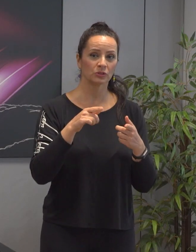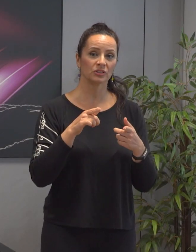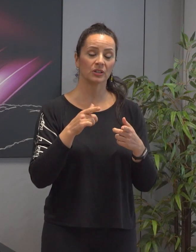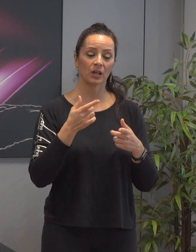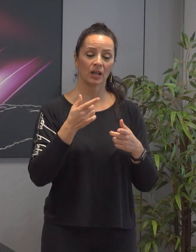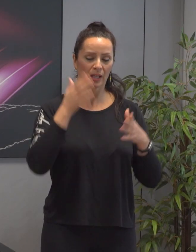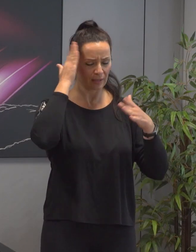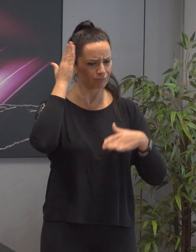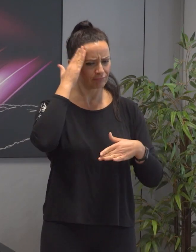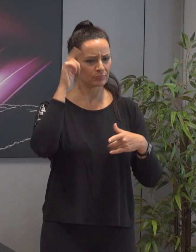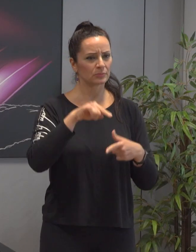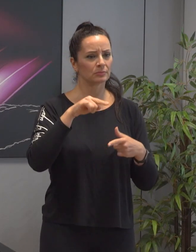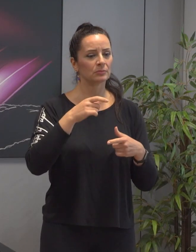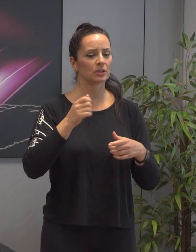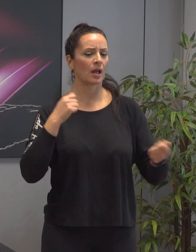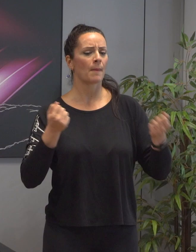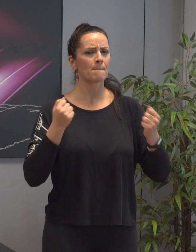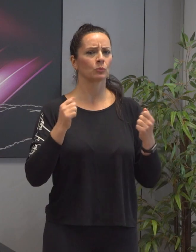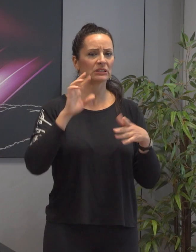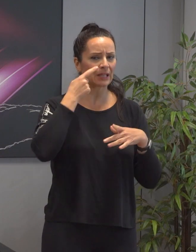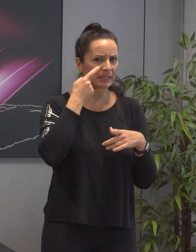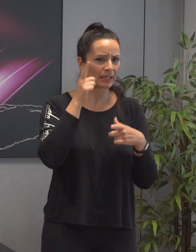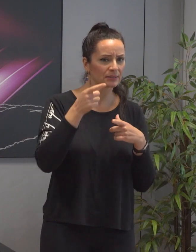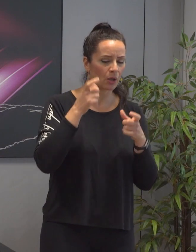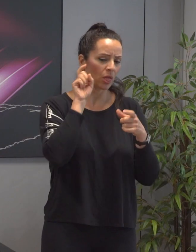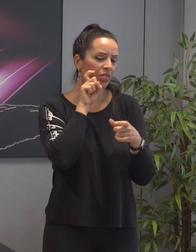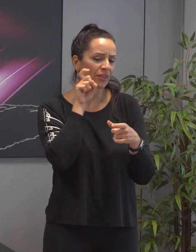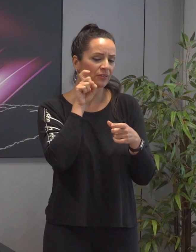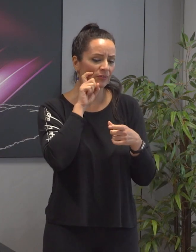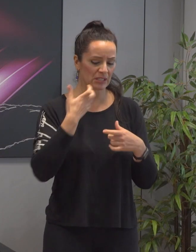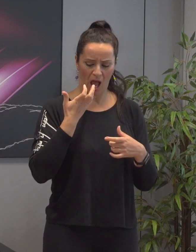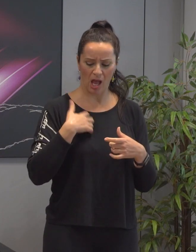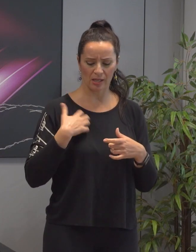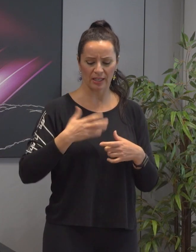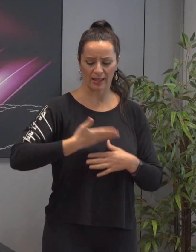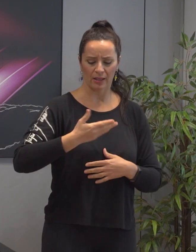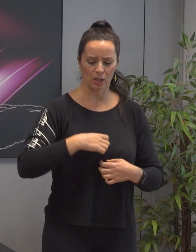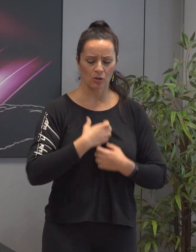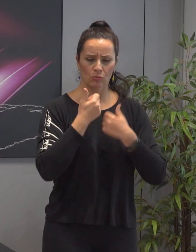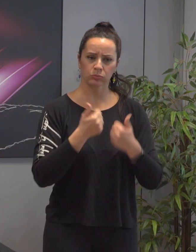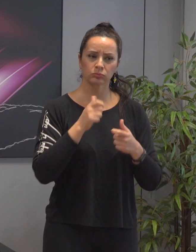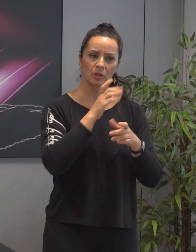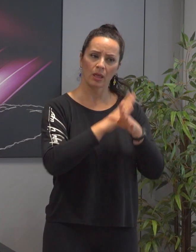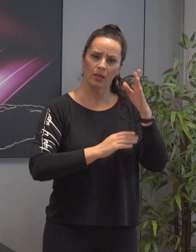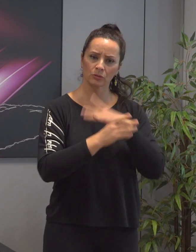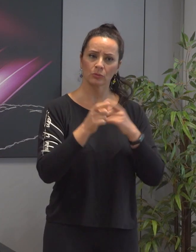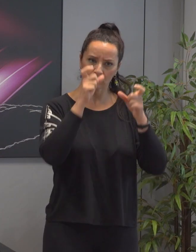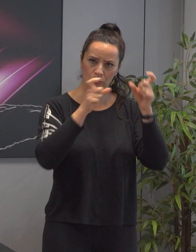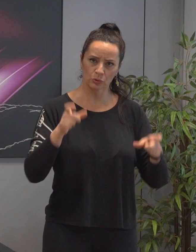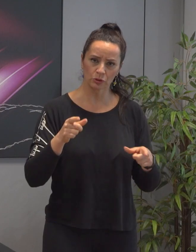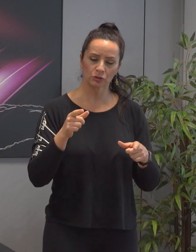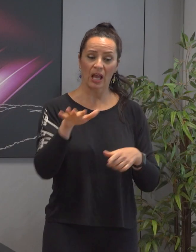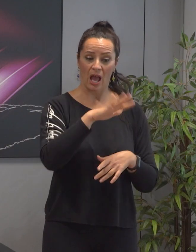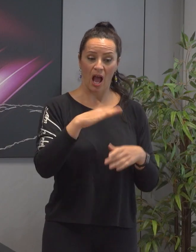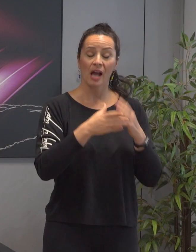forma de consciencializar e mobilizar para a defesa da dignidade, direitos e bem-estar da população. No